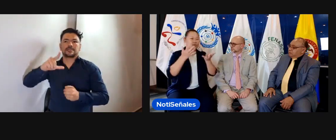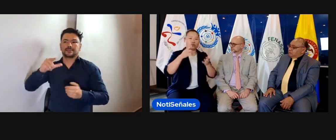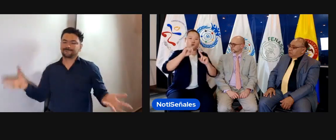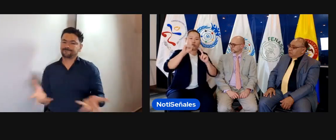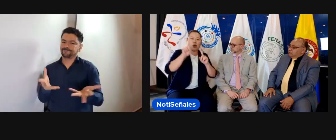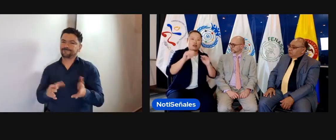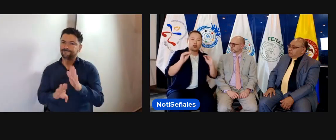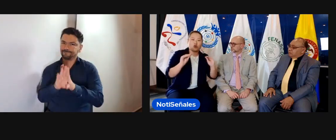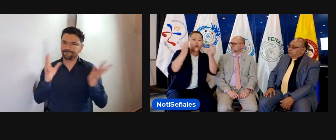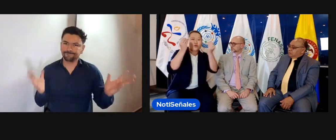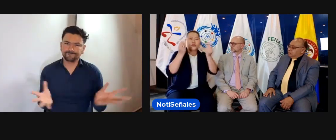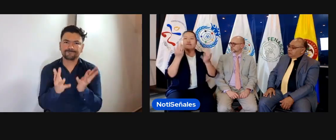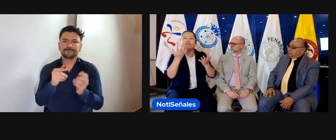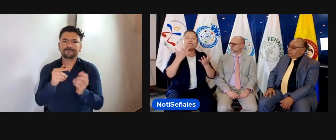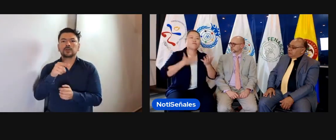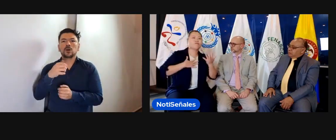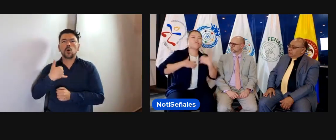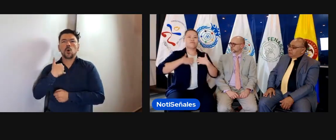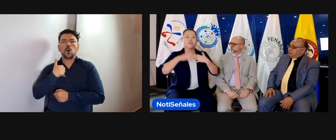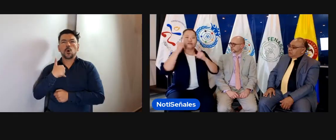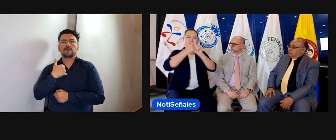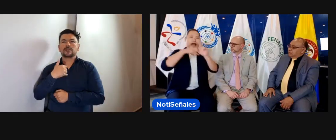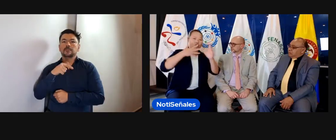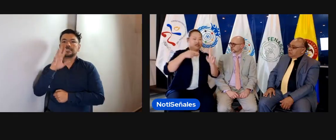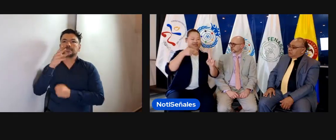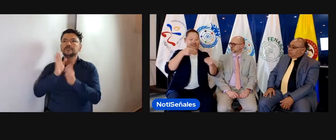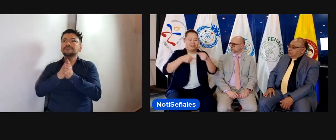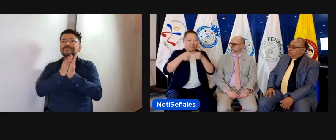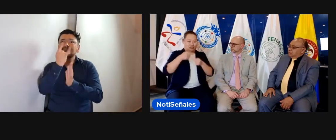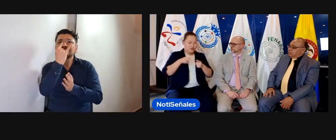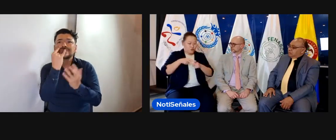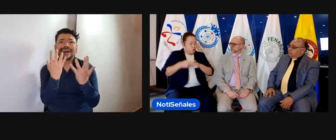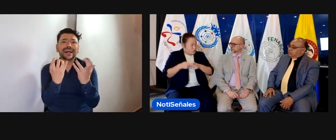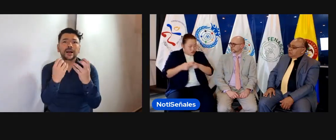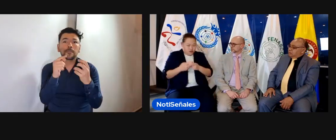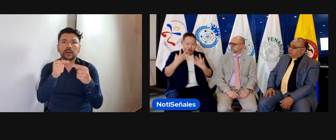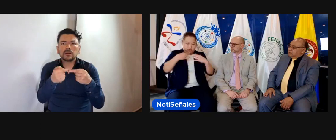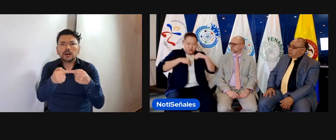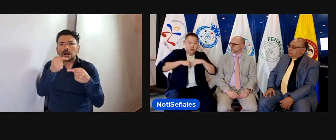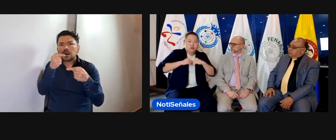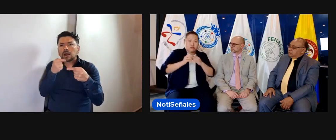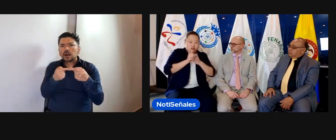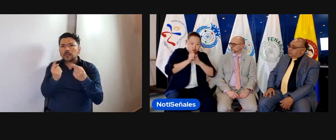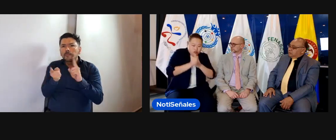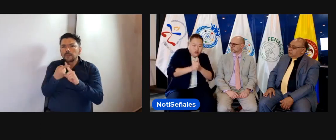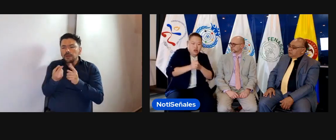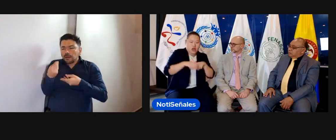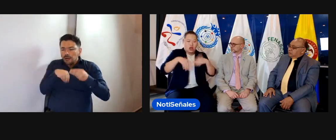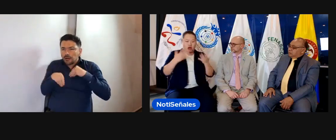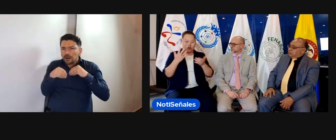que están con nosotros, y nosotros a su vez con ellos, pues buscamos entonces ese trabajo